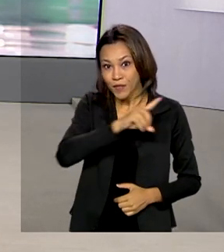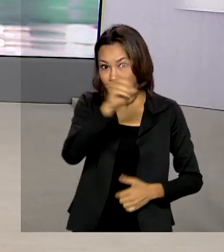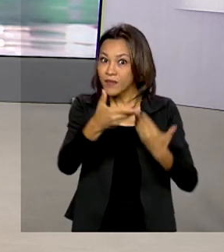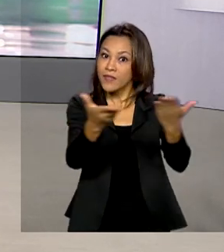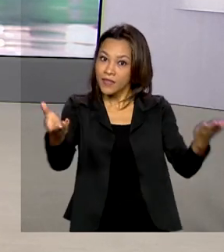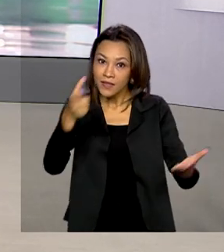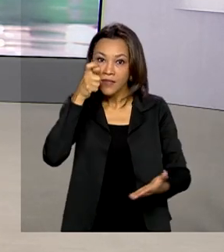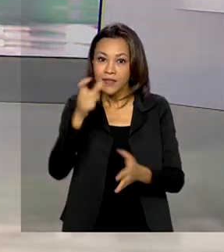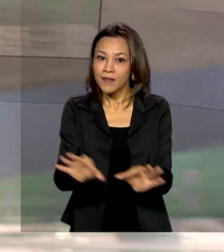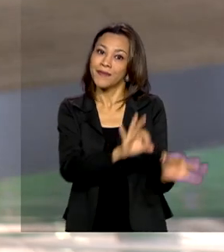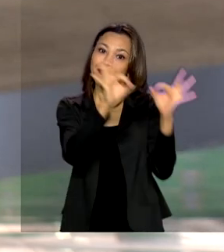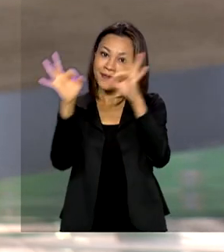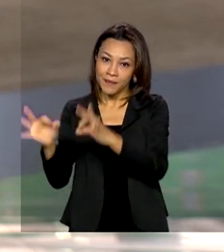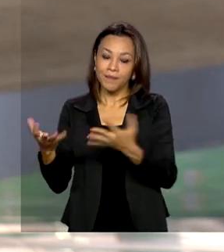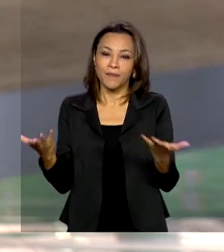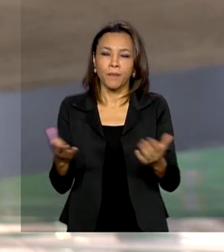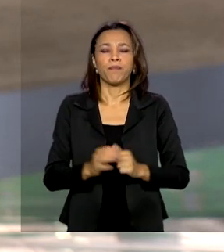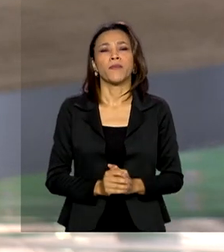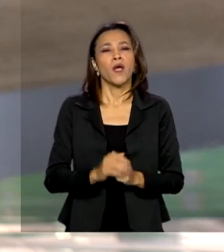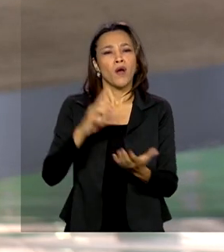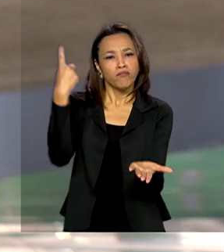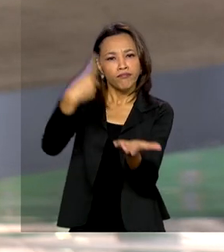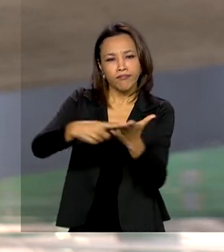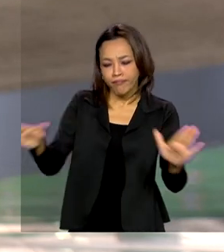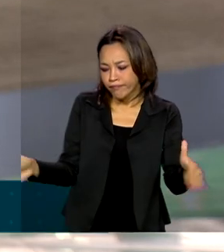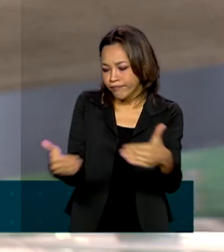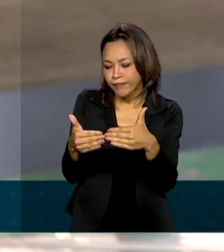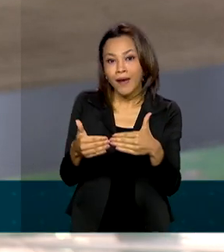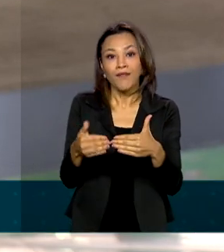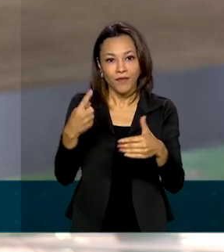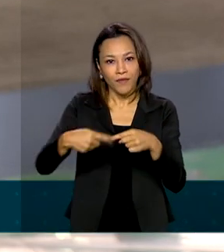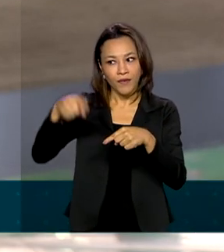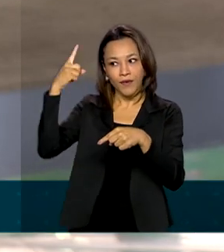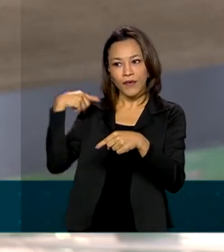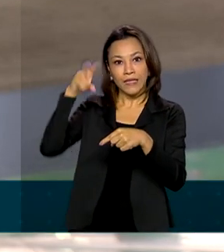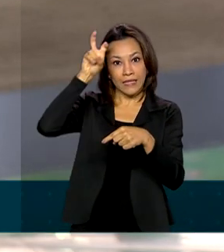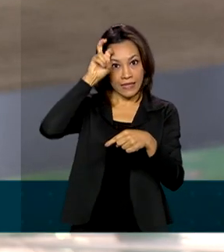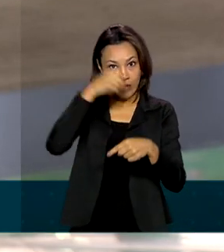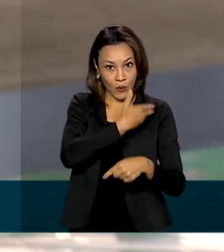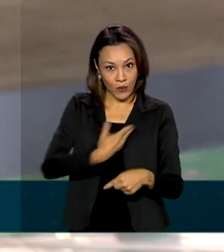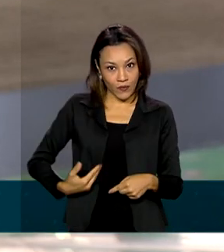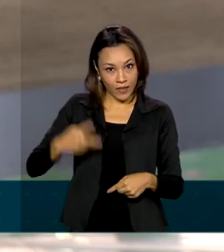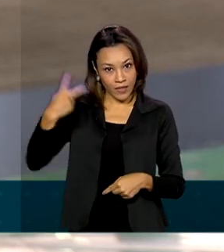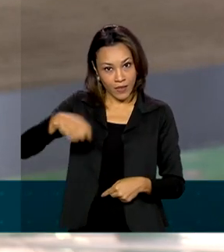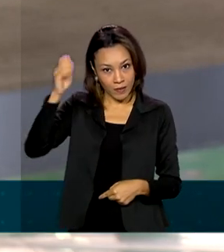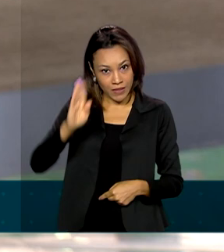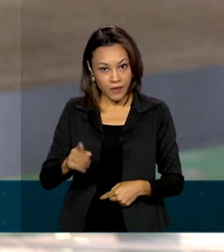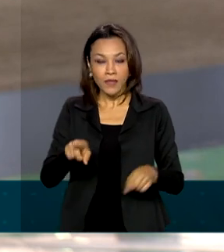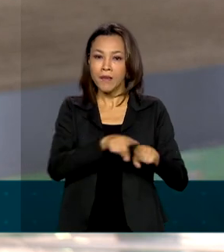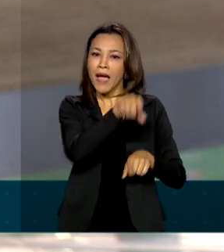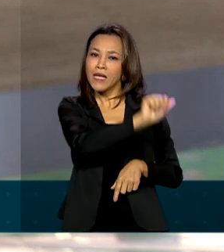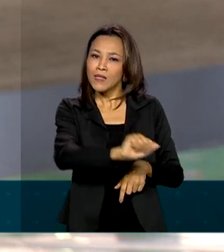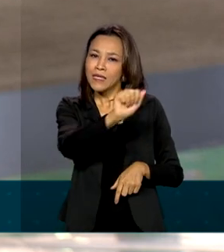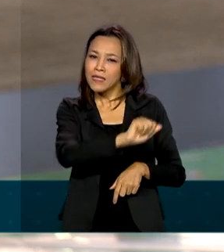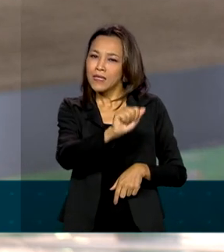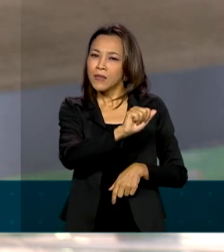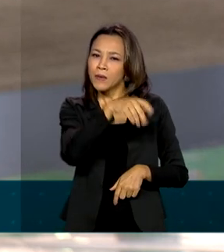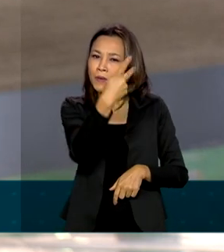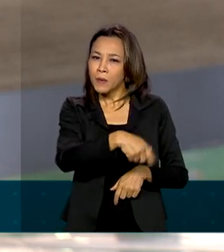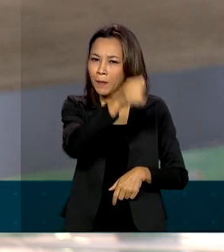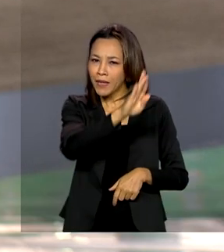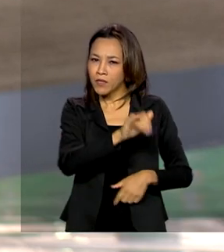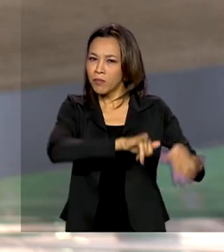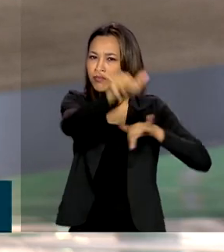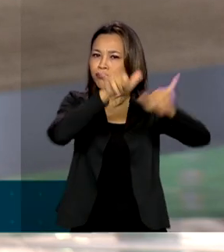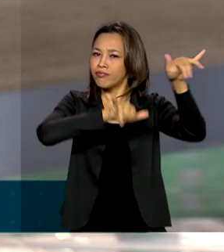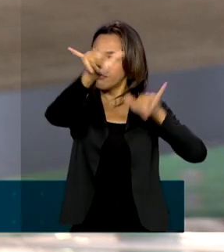nos acompanham. Olha Renata, o acordo foi fechado nesta quinta-feira entre o governo brasileiro e a Associação Brasileira de empresas aéreas e